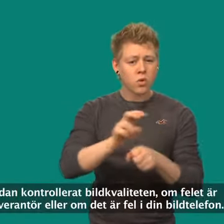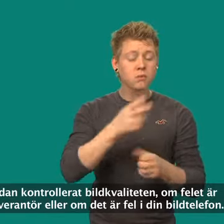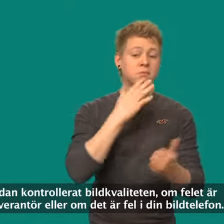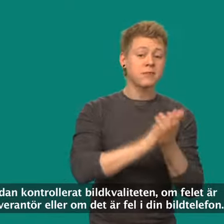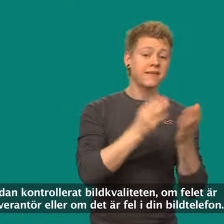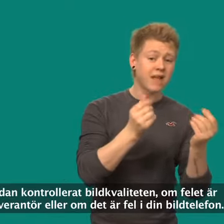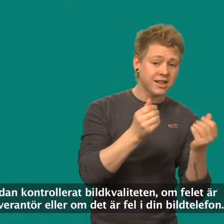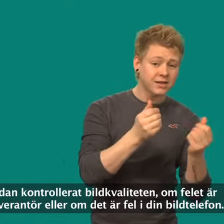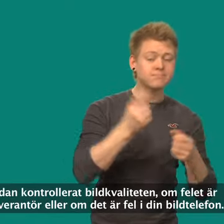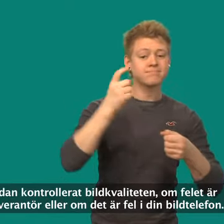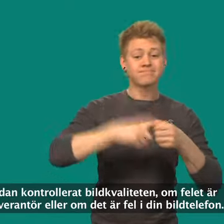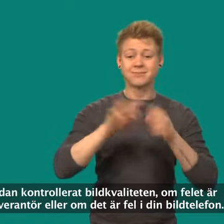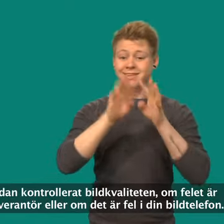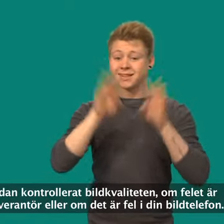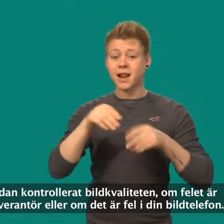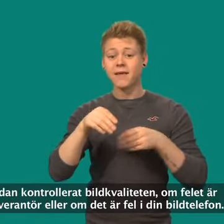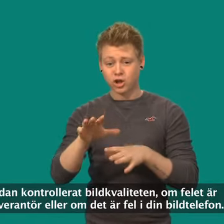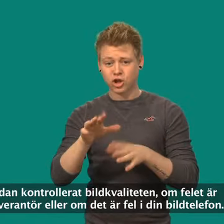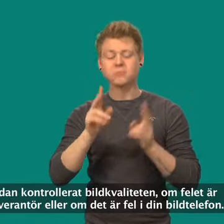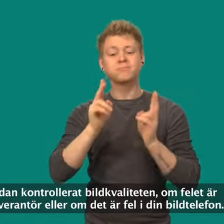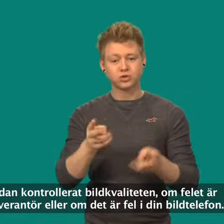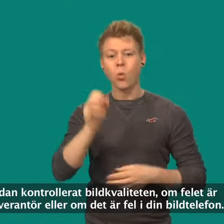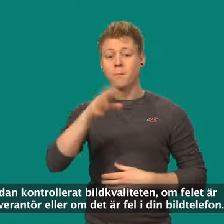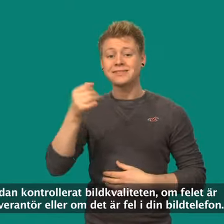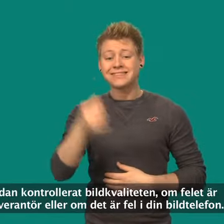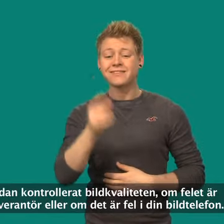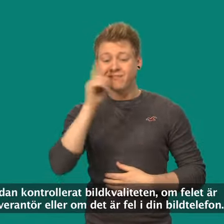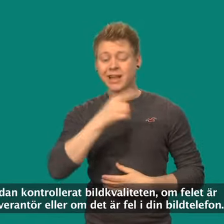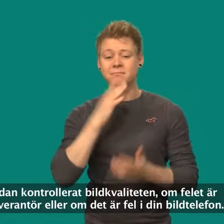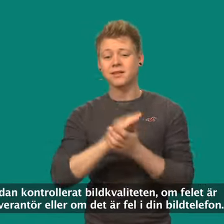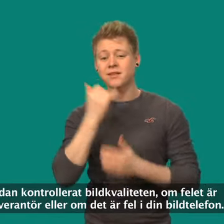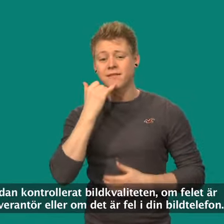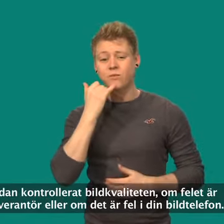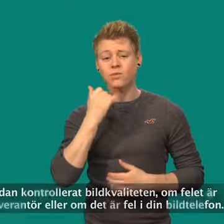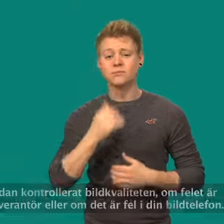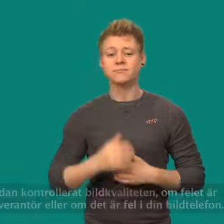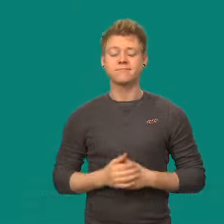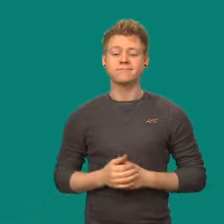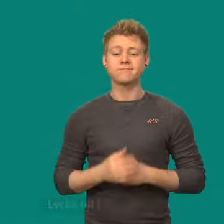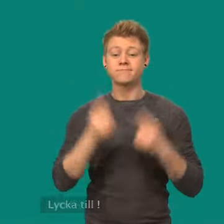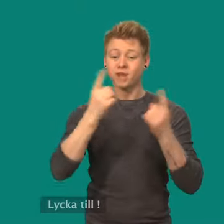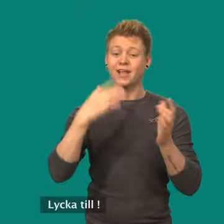bildkvaliteten och om felet är hos din internetleverantör eller om det är fel i din bildtelefon. Lycka till!